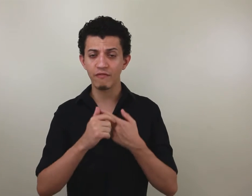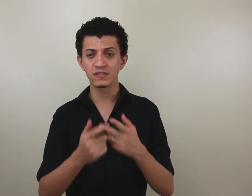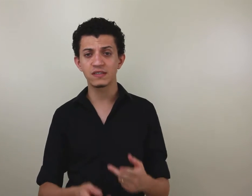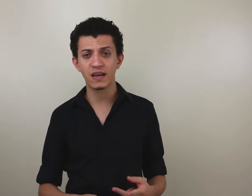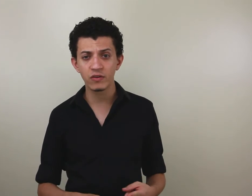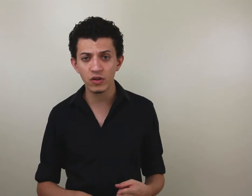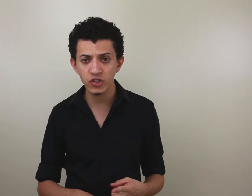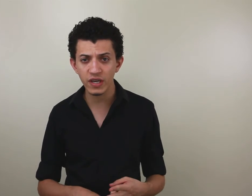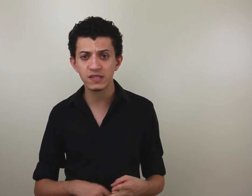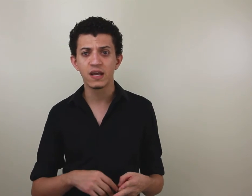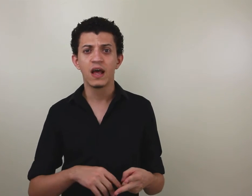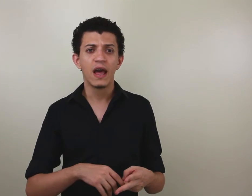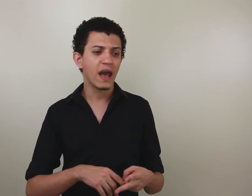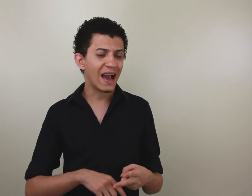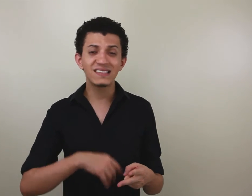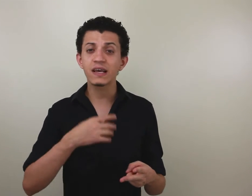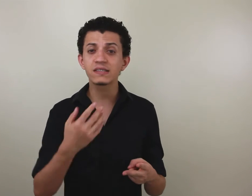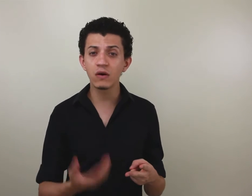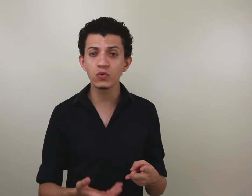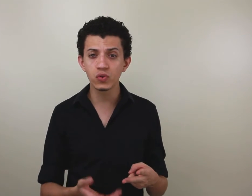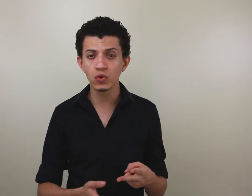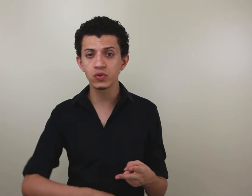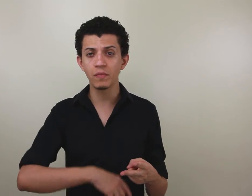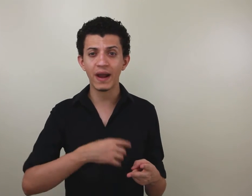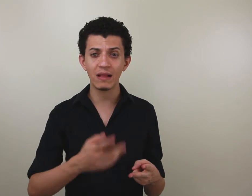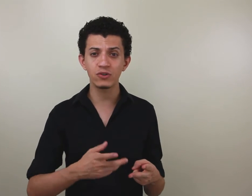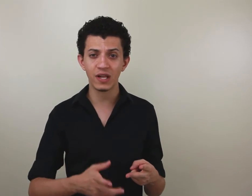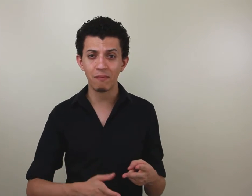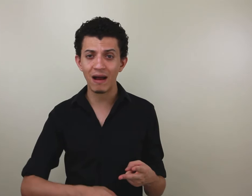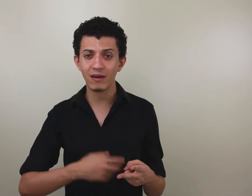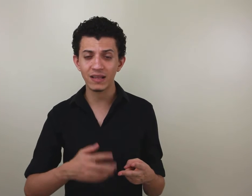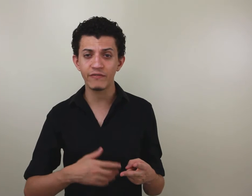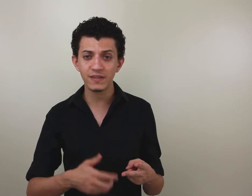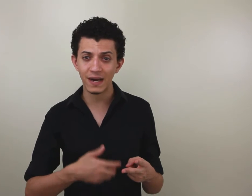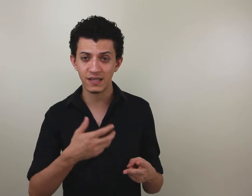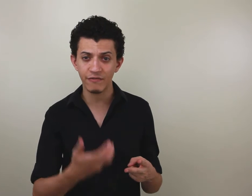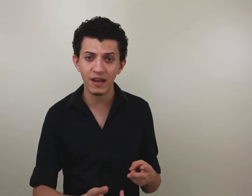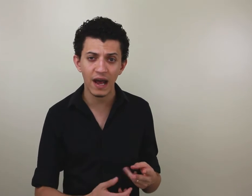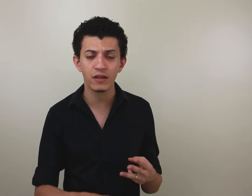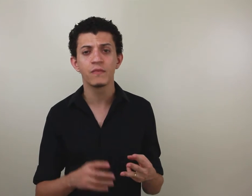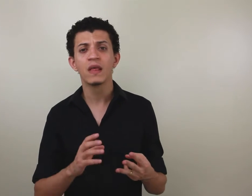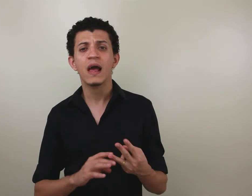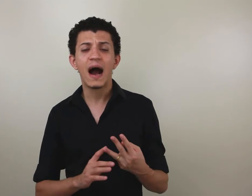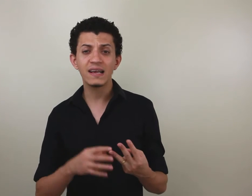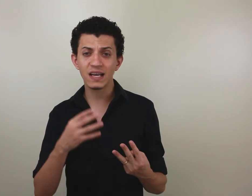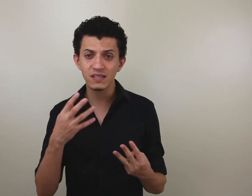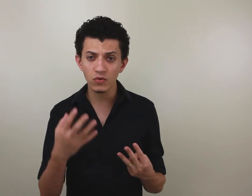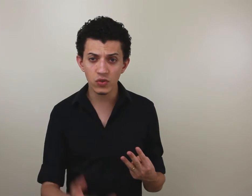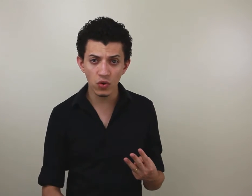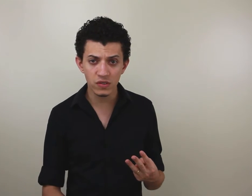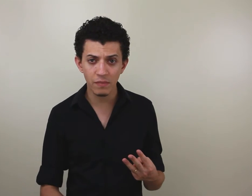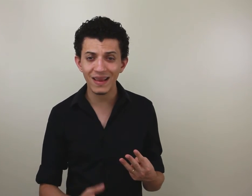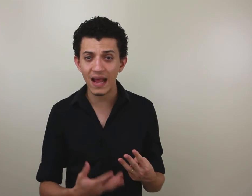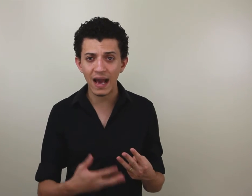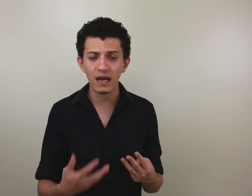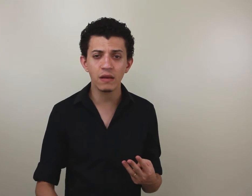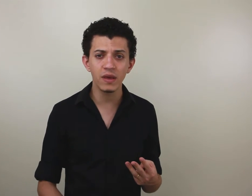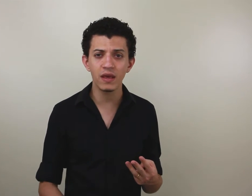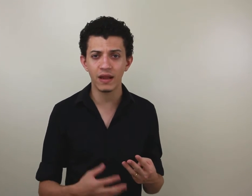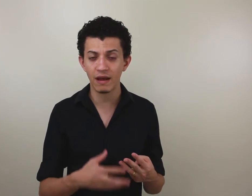avanço das tecnologias, a inserção dos surdos no mercado de trabalho é cada vez mais refinado, a inserção dos surdos também na academia, na